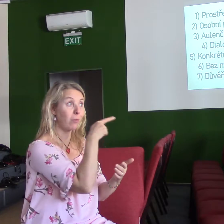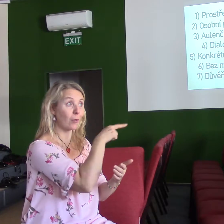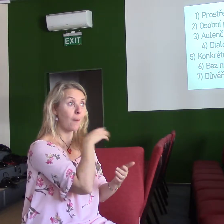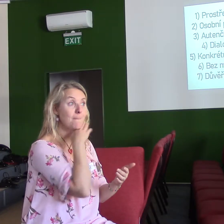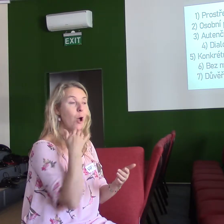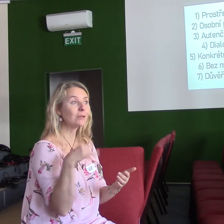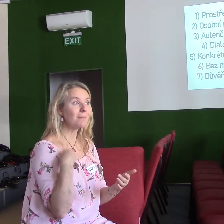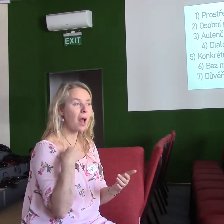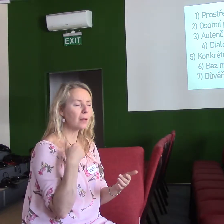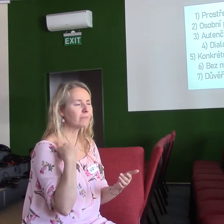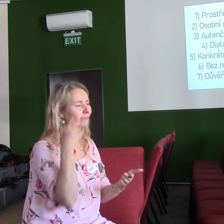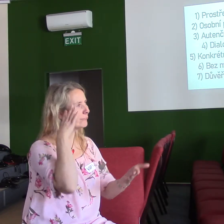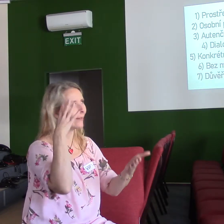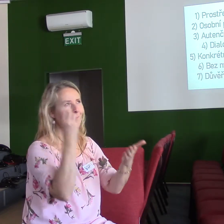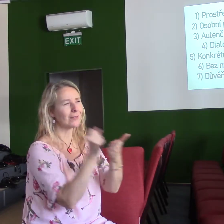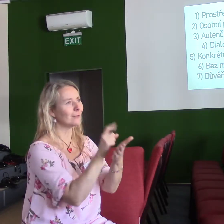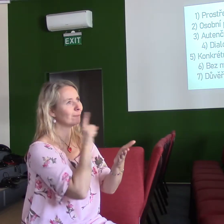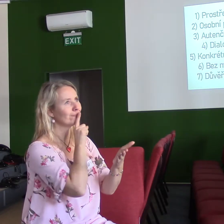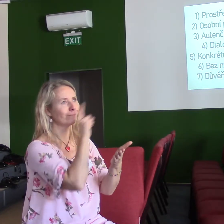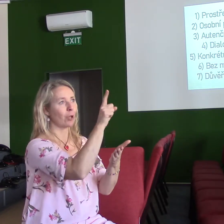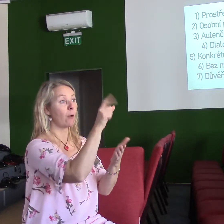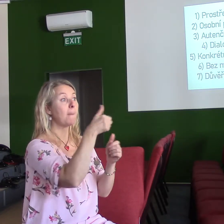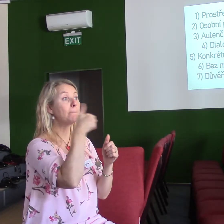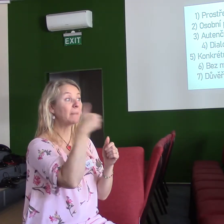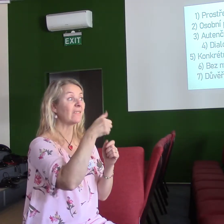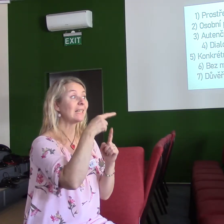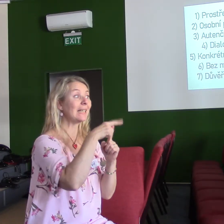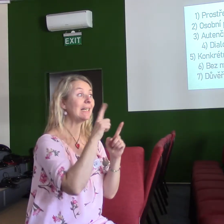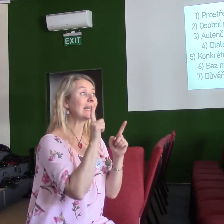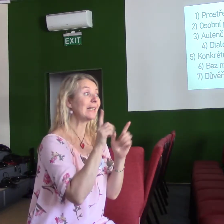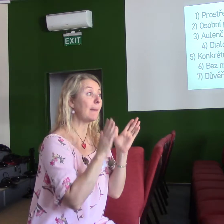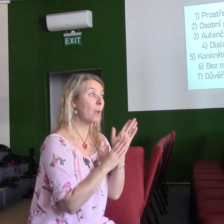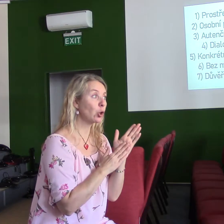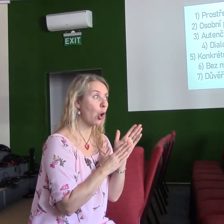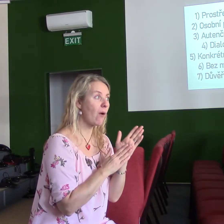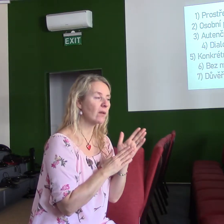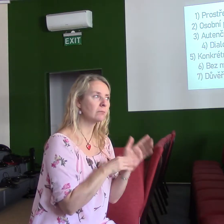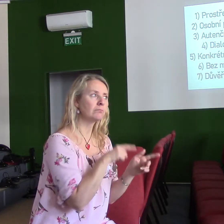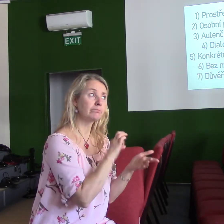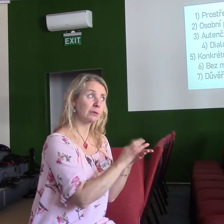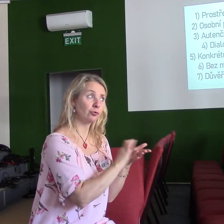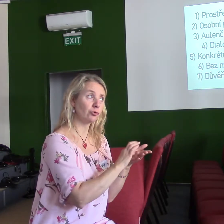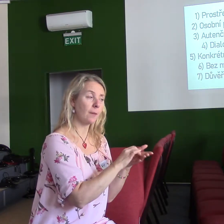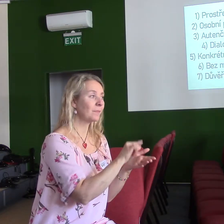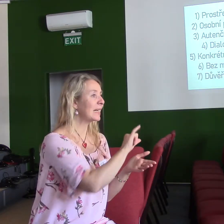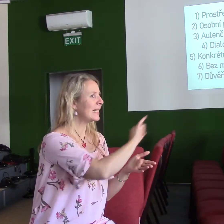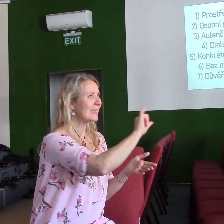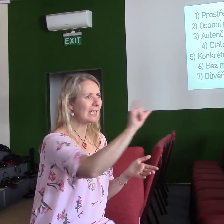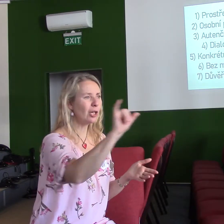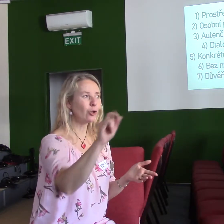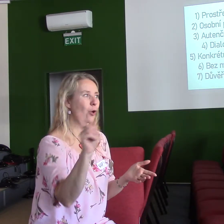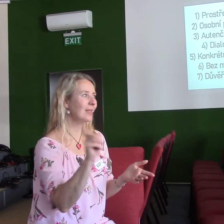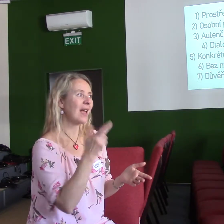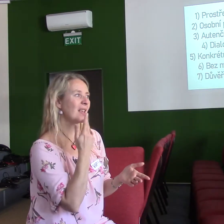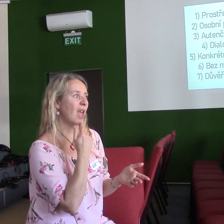Důvěřovali mu. A v první Timotevě je napsané Nikdo je tebou nepohrdá, protože jsi mladý, ale těm, věří, buď vzorem, v řeči, v